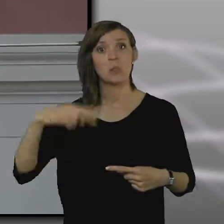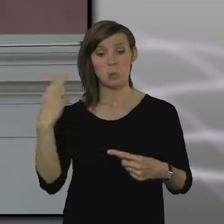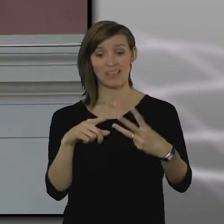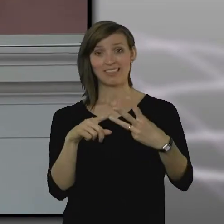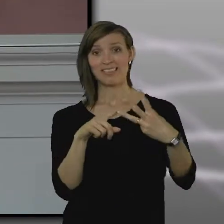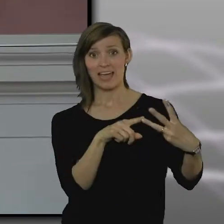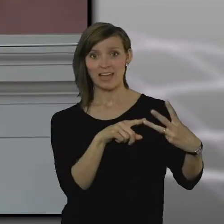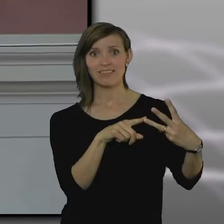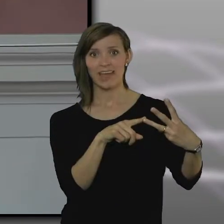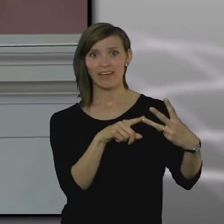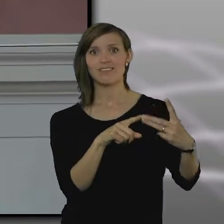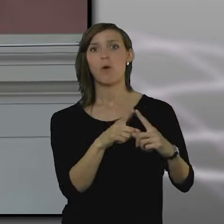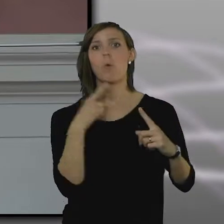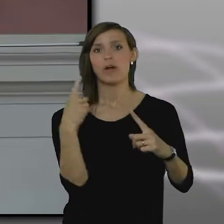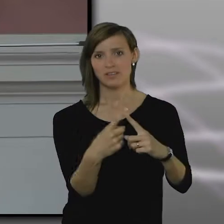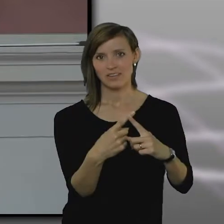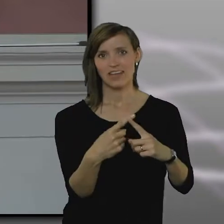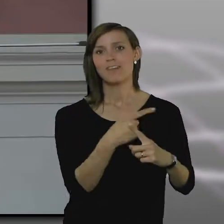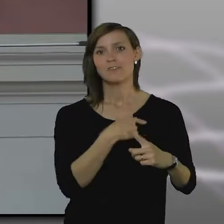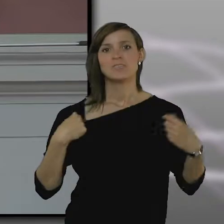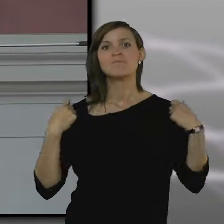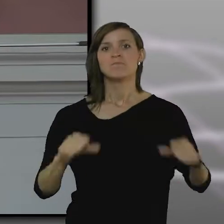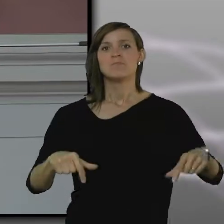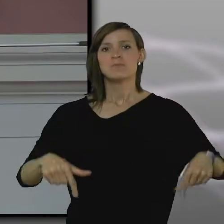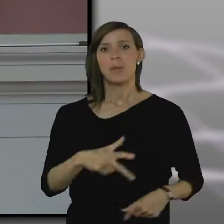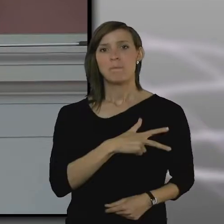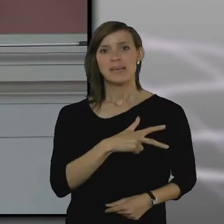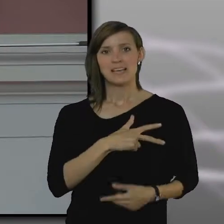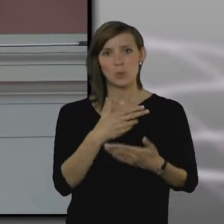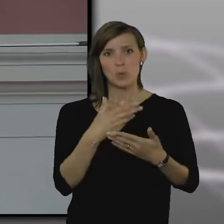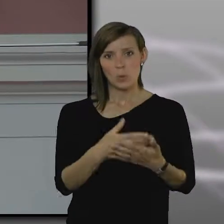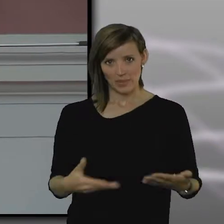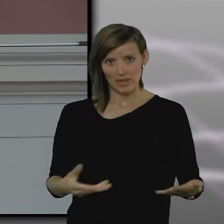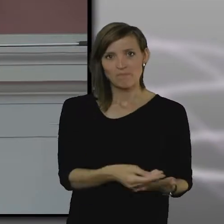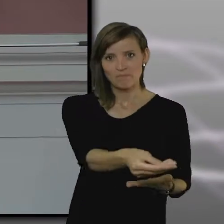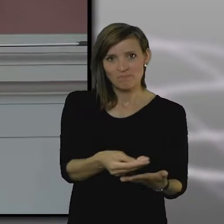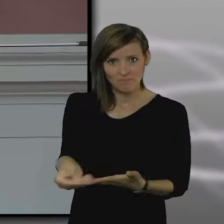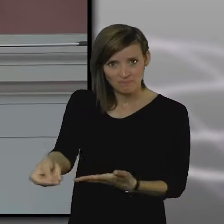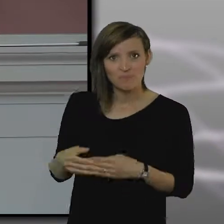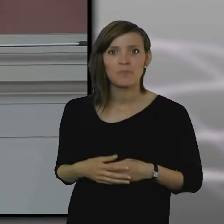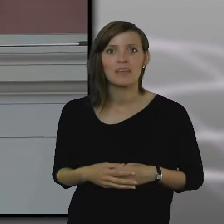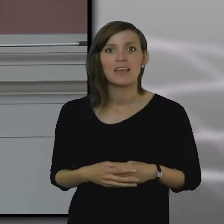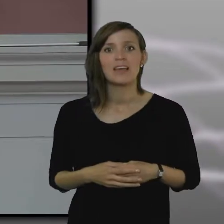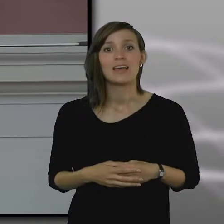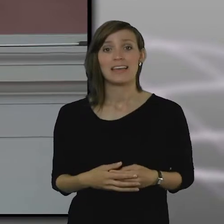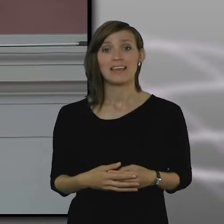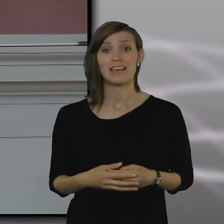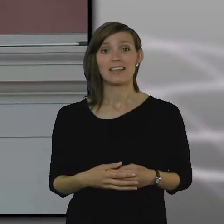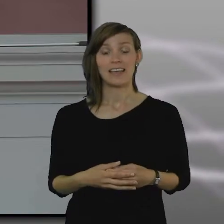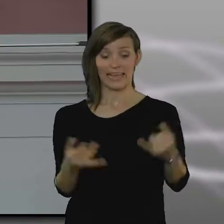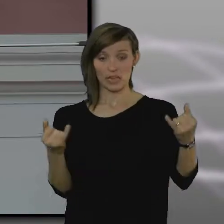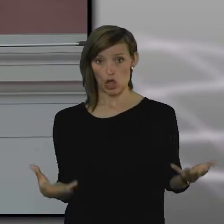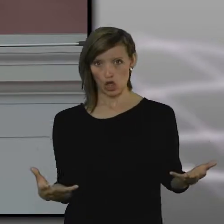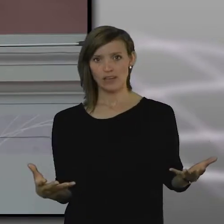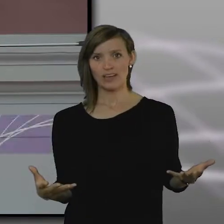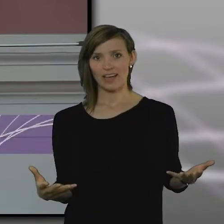i Strad som vi har den här prisutdelningen. I år och här och idag är det tävling nummer